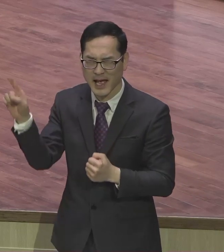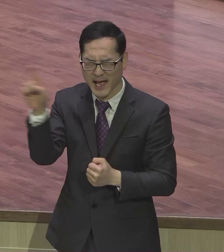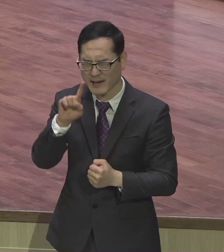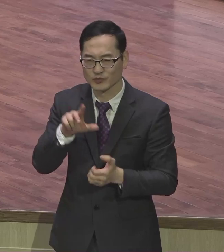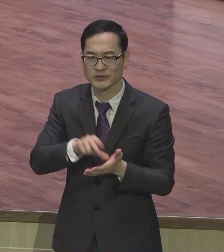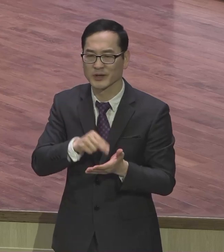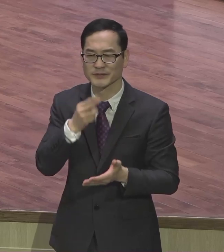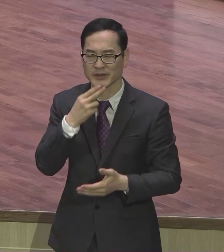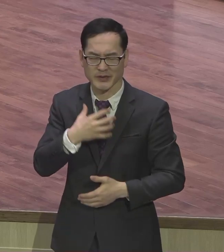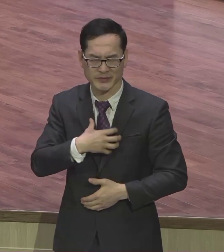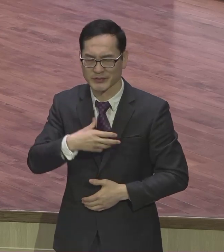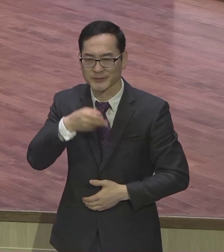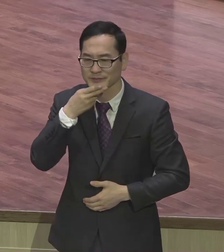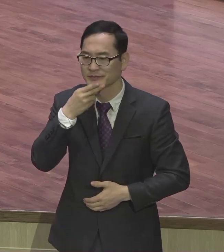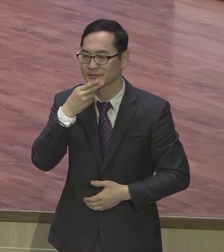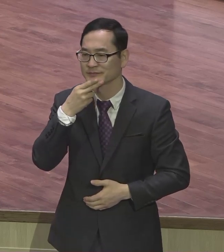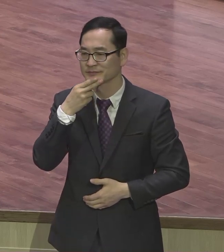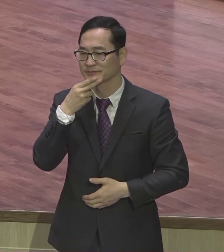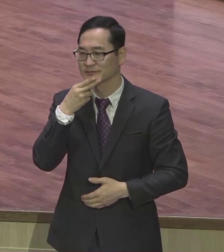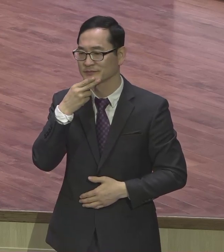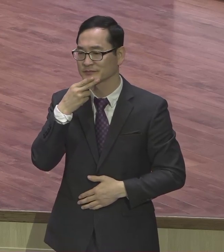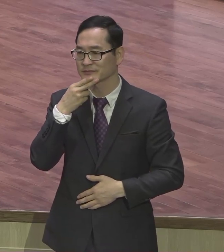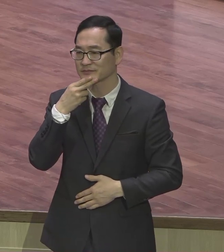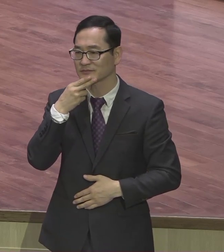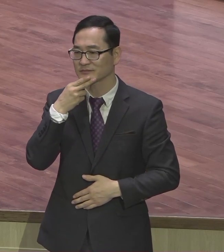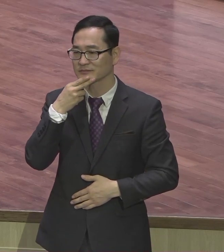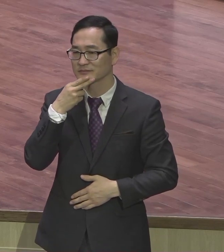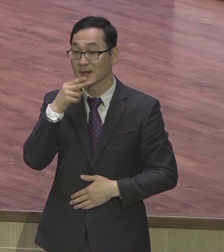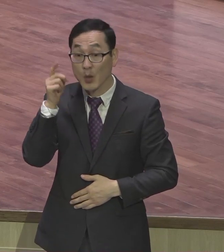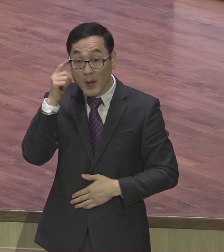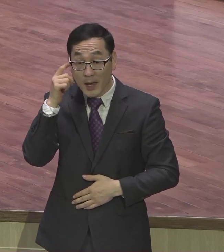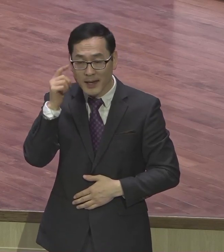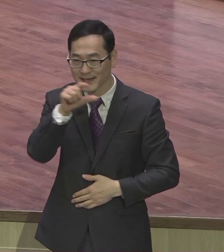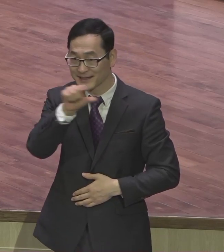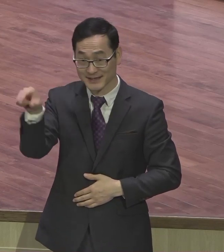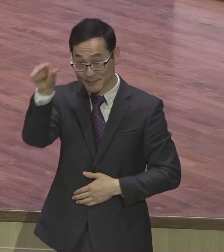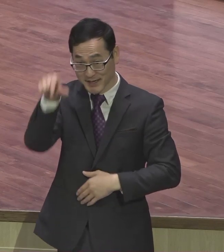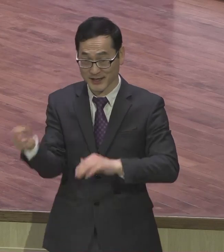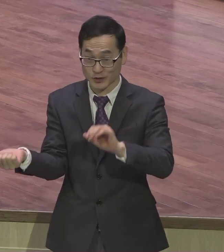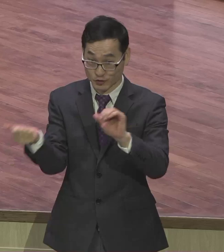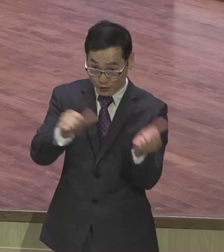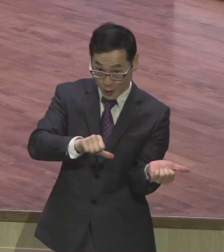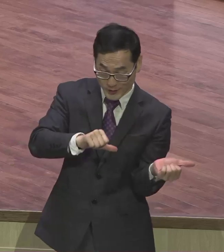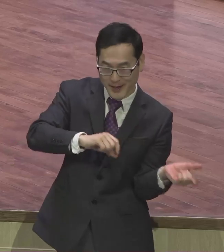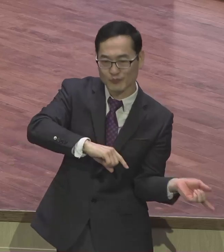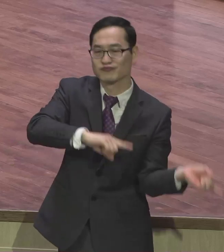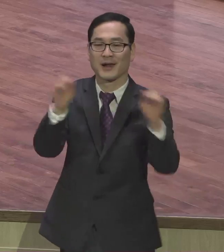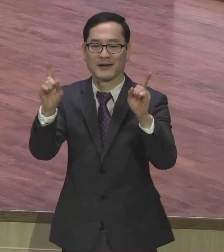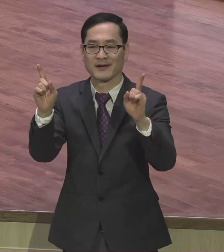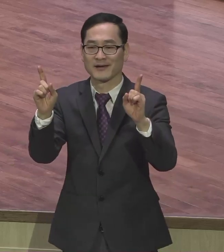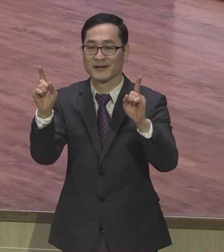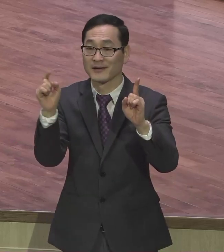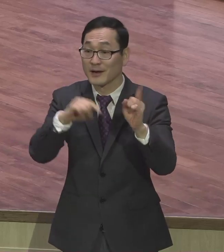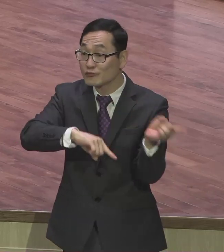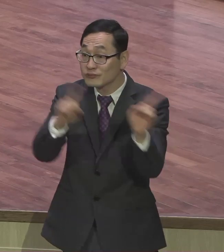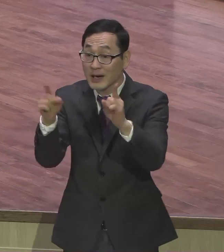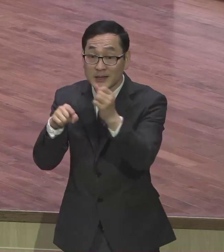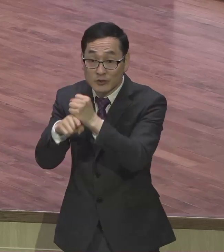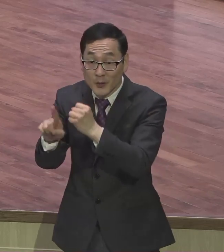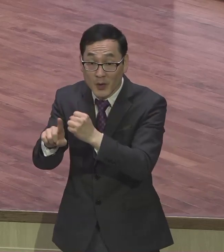없다 그 증거 예수님이 죽음에서 부활하셨어요 부활하셨다는 말은 지금 우리와 함께 계신다는